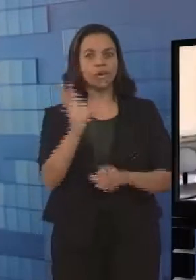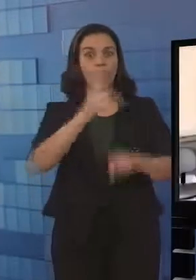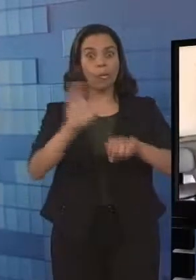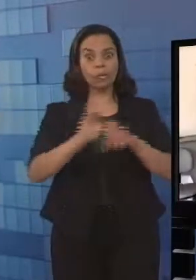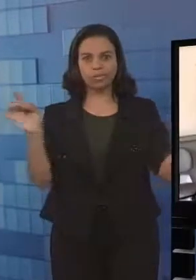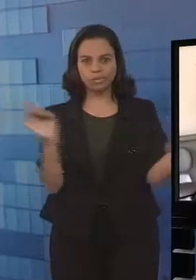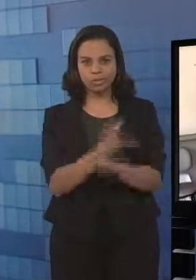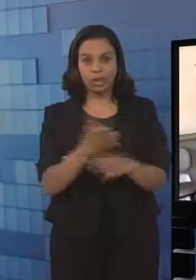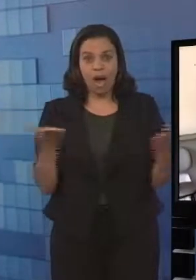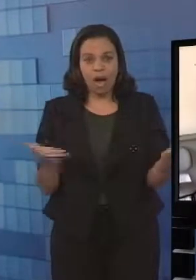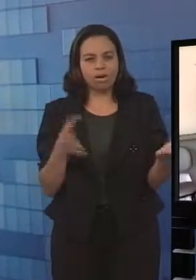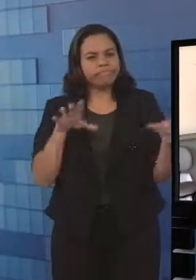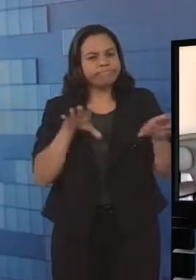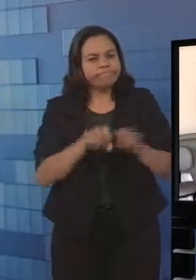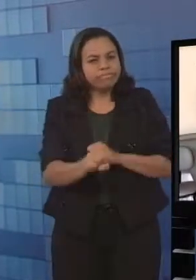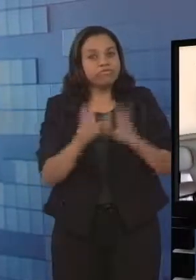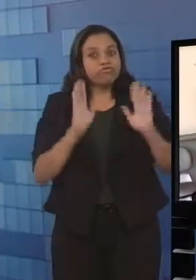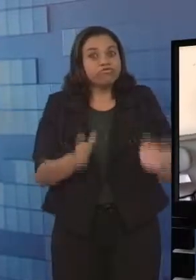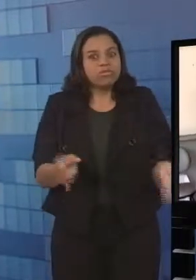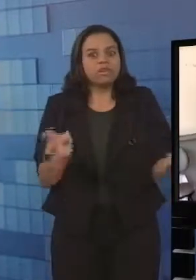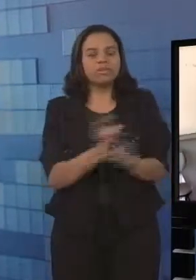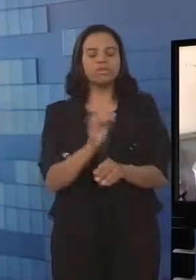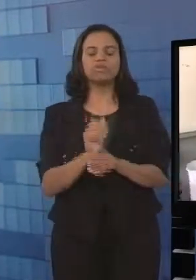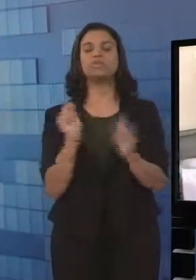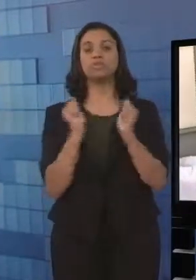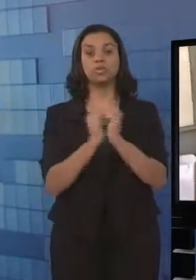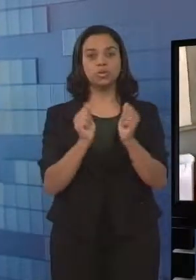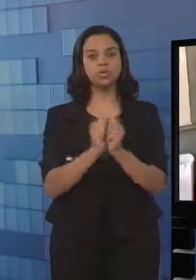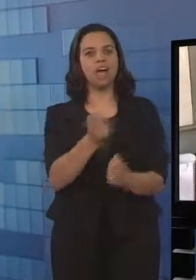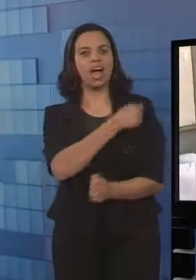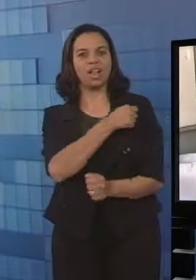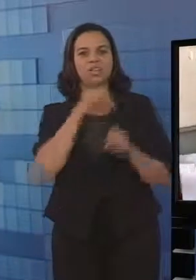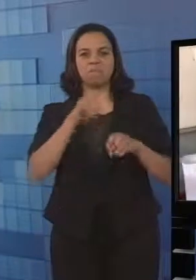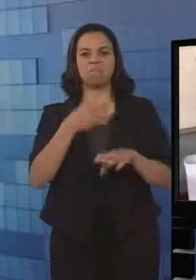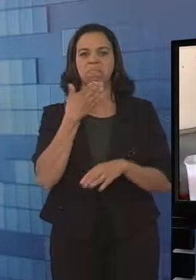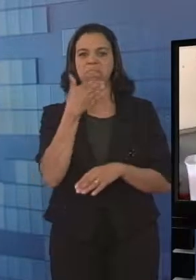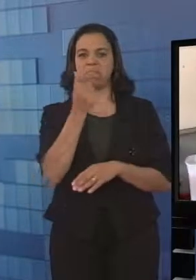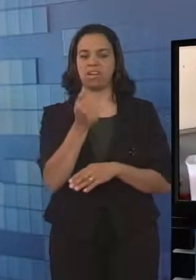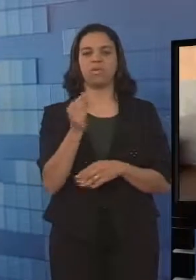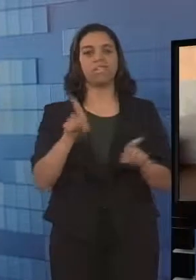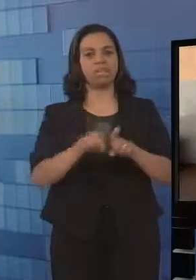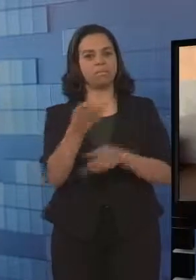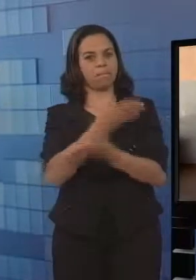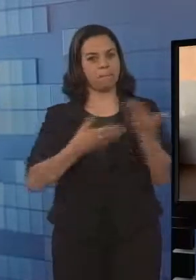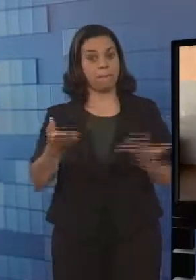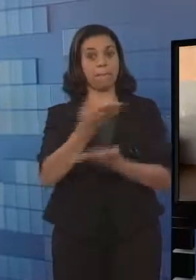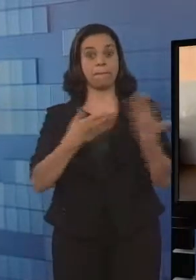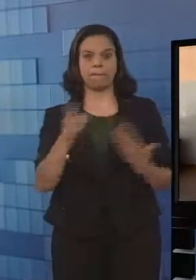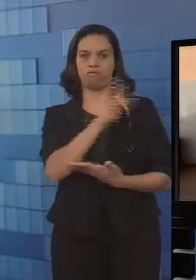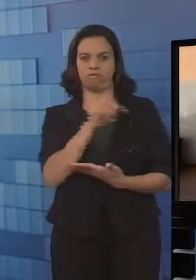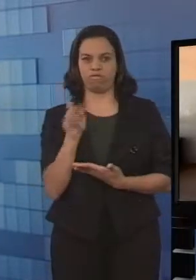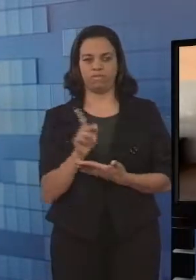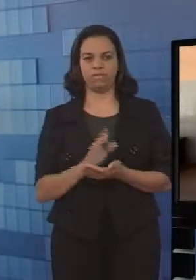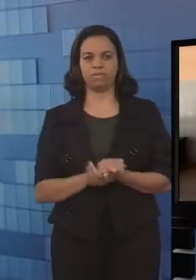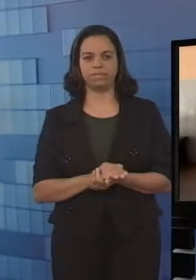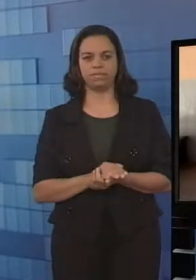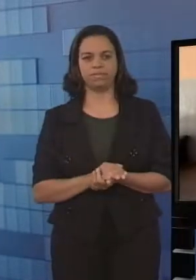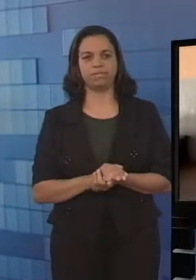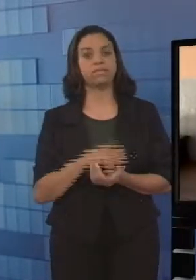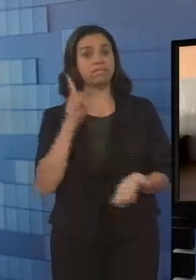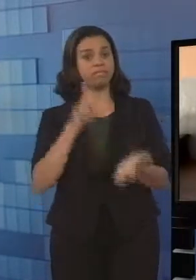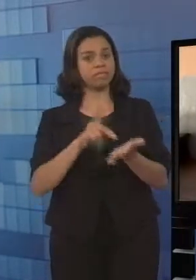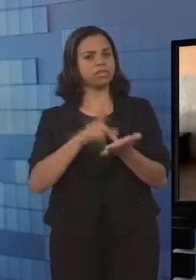Hoje ela se sente mais preparada para lidar com os alunos, além de trocar experiências com os professores. Novidades são muitas, né? Aí,